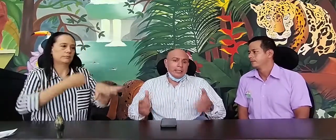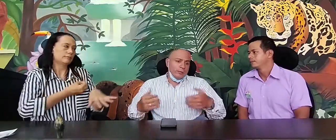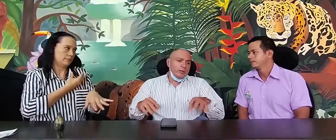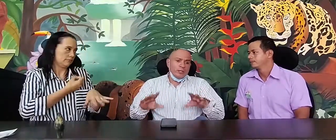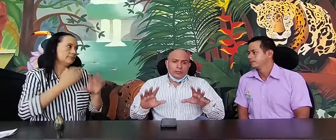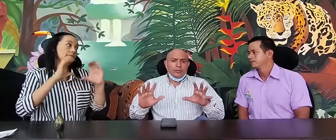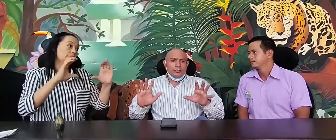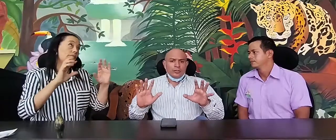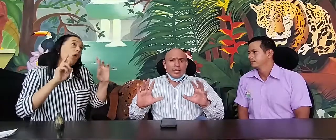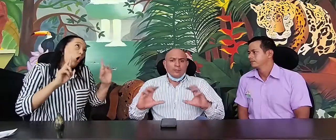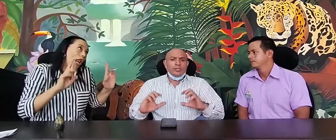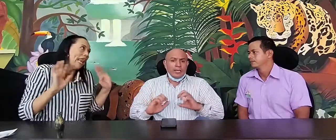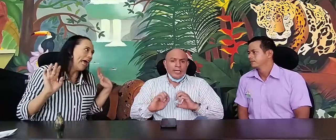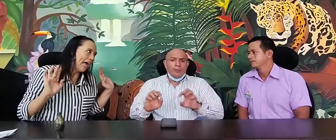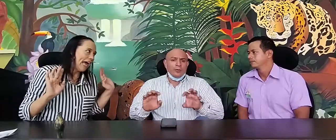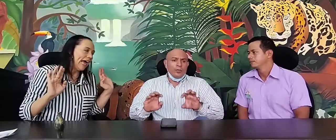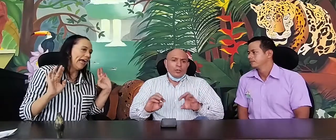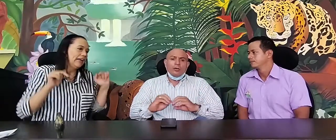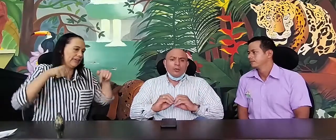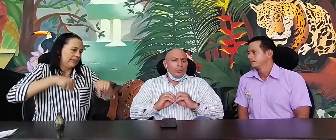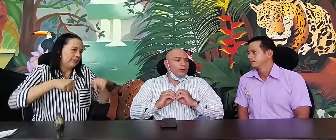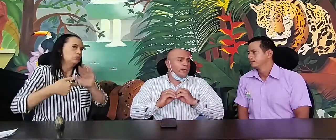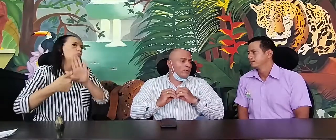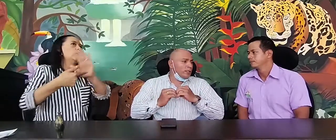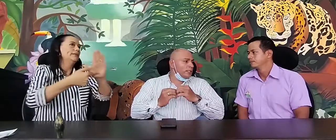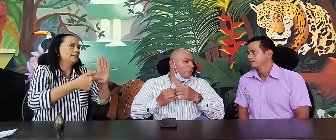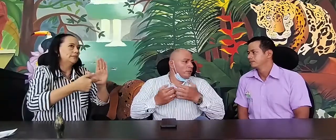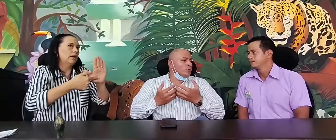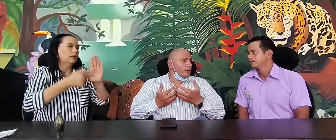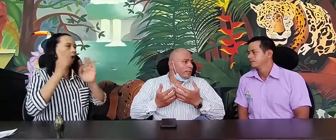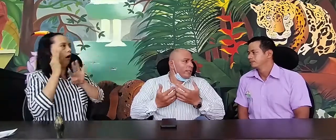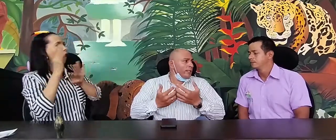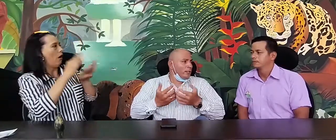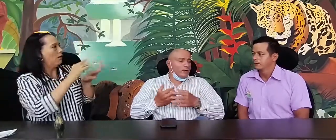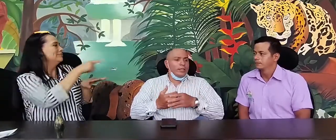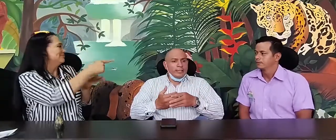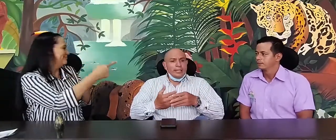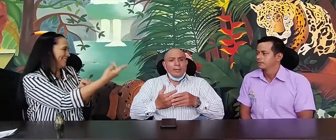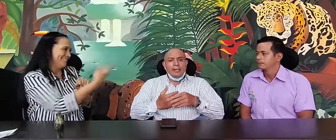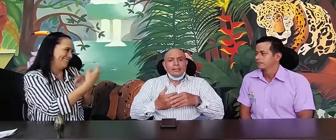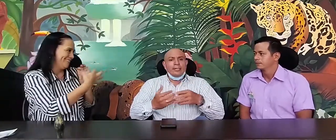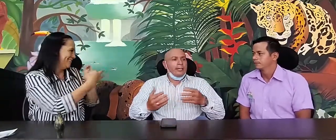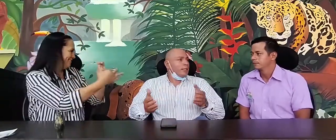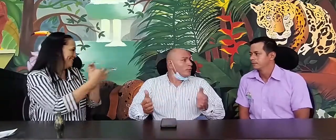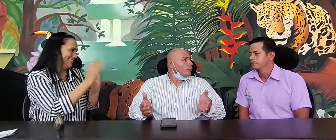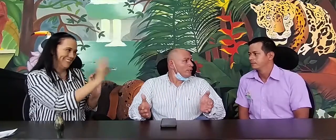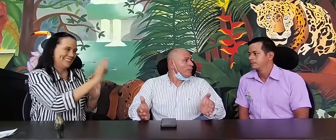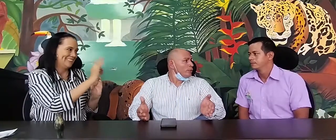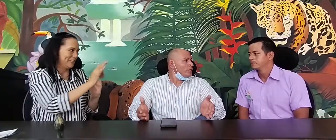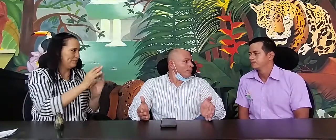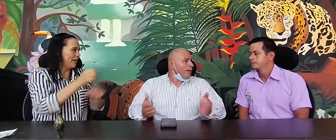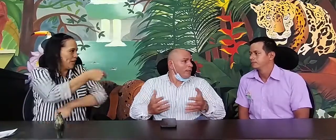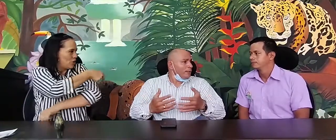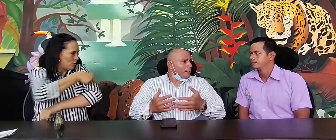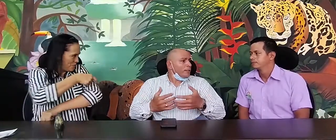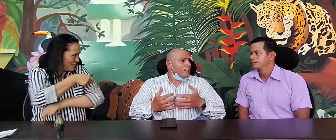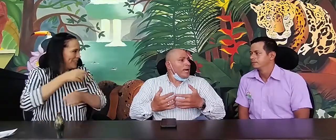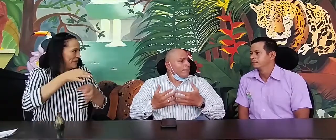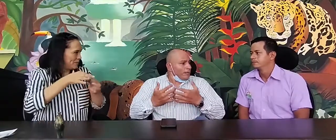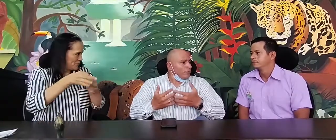Y qué bueno que nosotros seamos ejemplos, como lo hemos venido haciendo hoy en día con el tema del Comité Municipal, que a bien